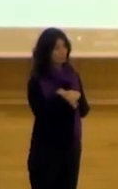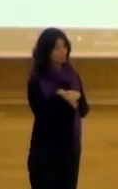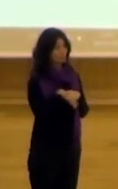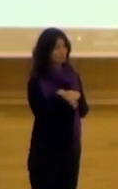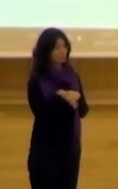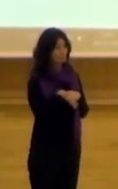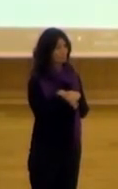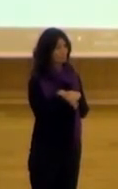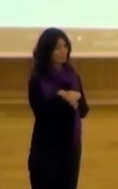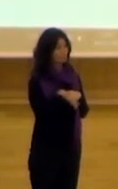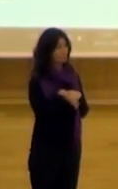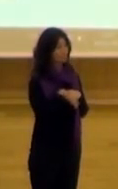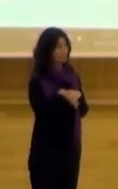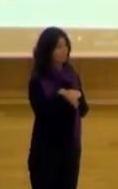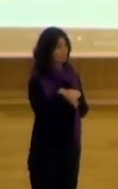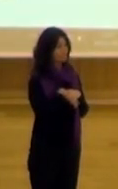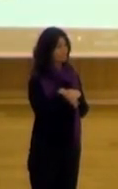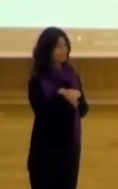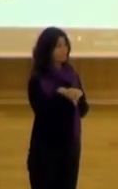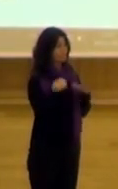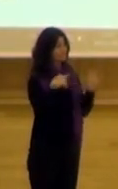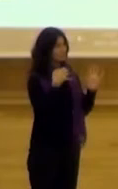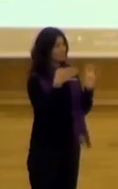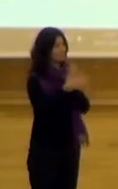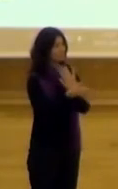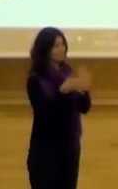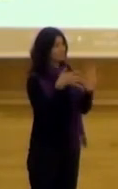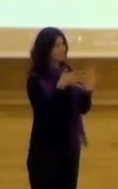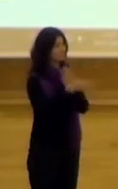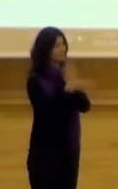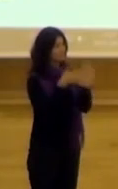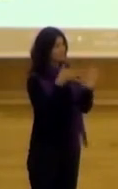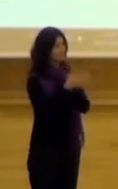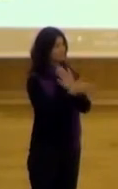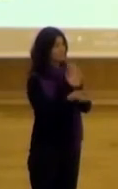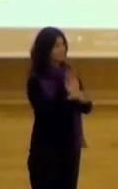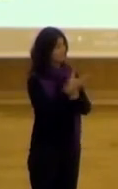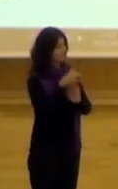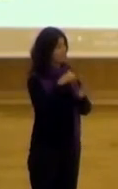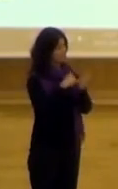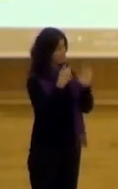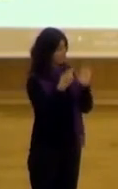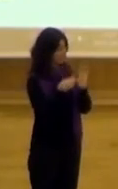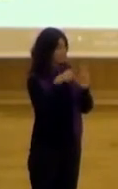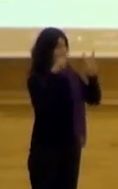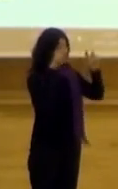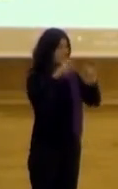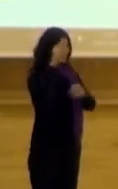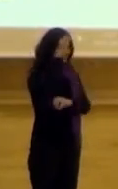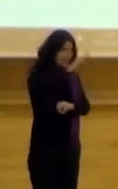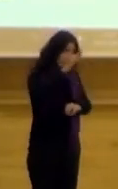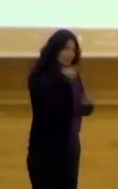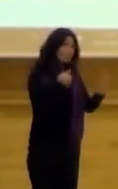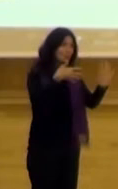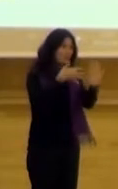Bueno, voy a resaltar tres cosas que salieron de ese proyecto. en función de ese marco teórico que les